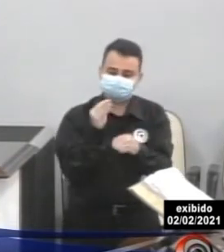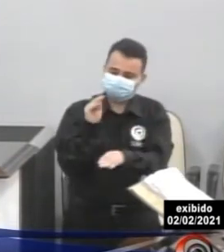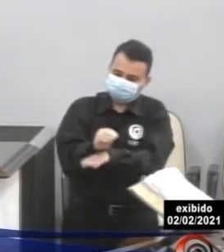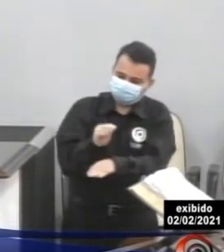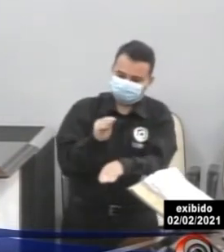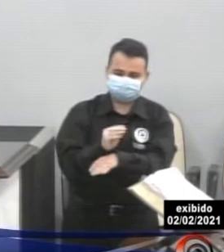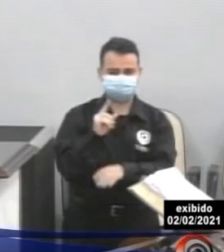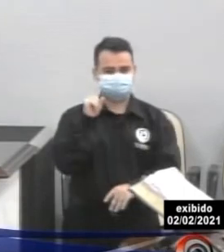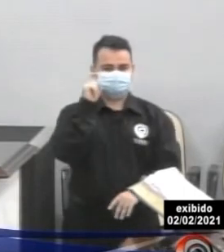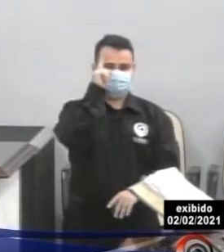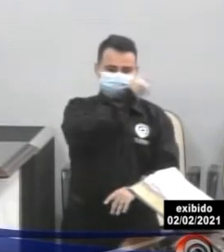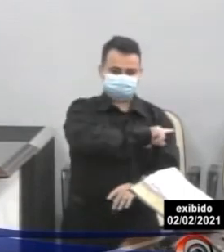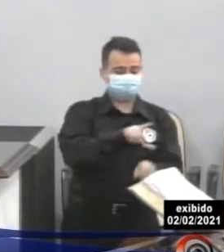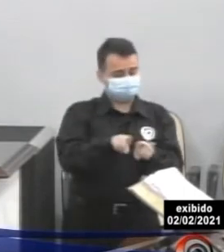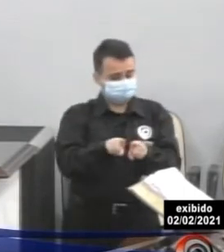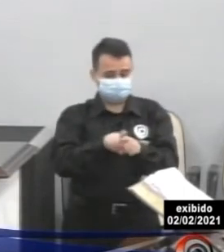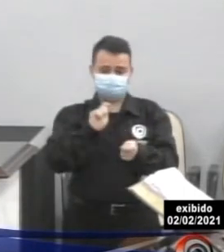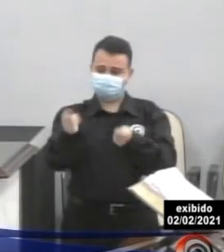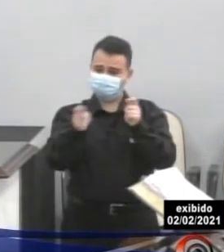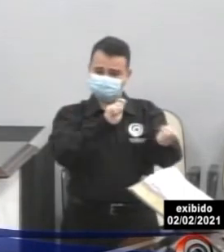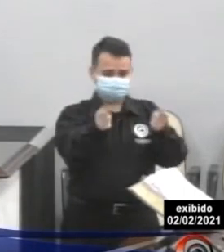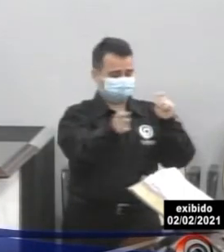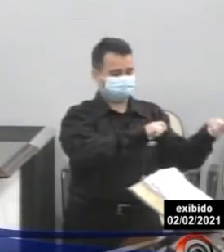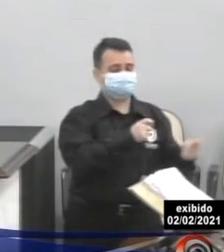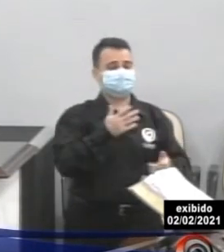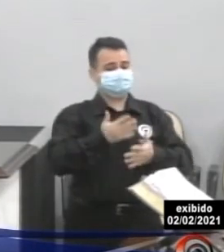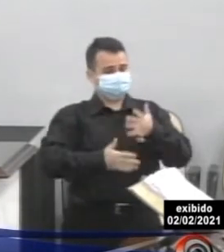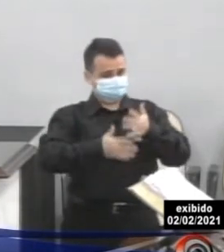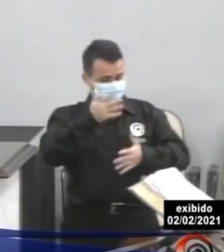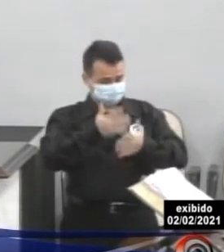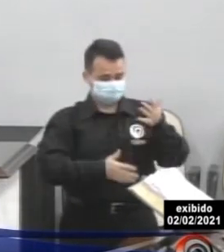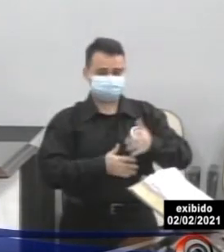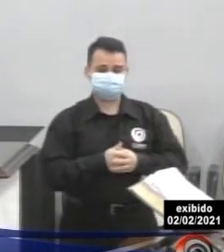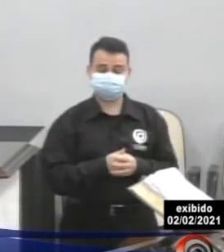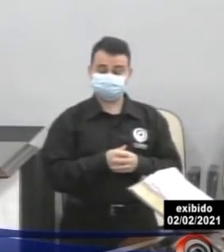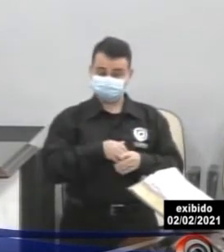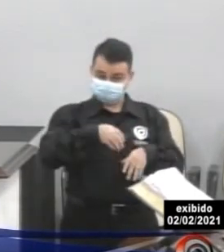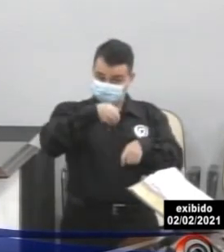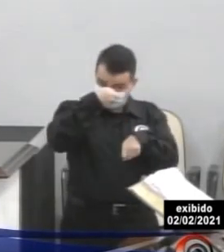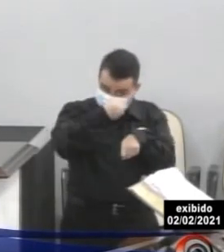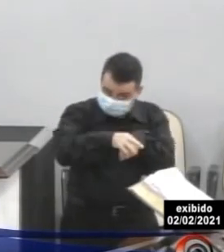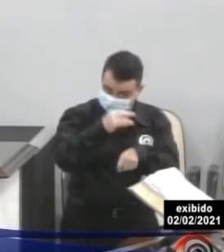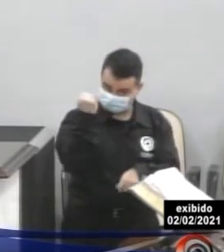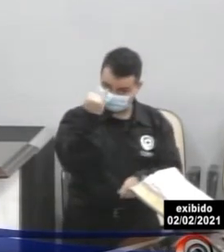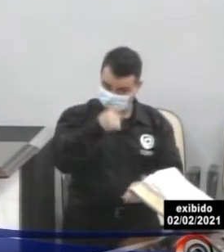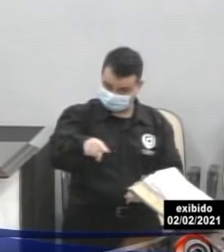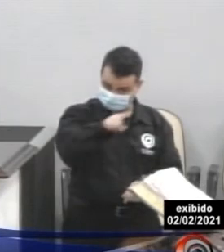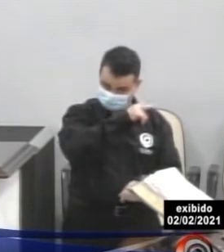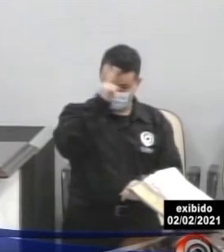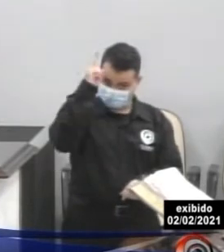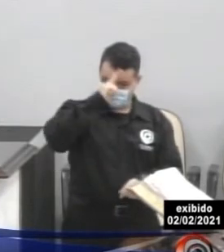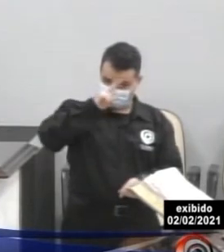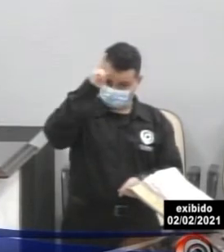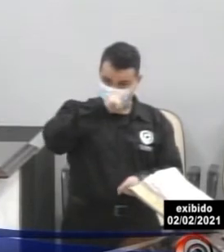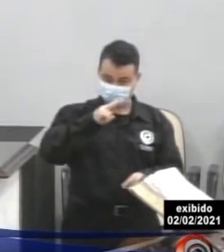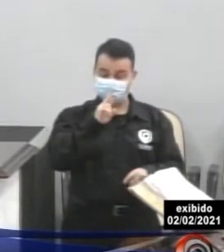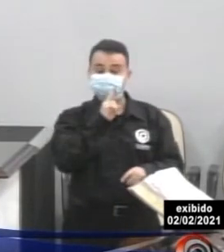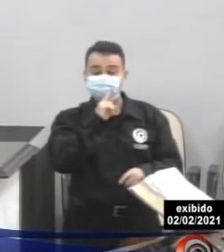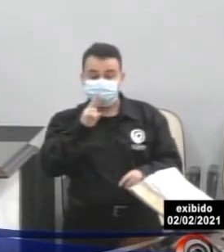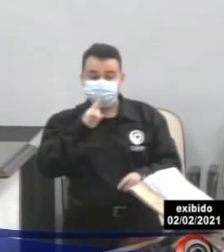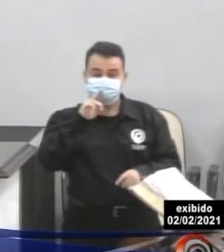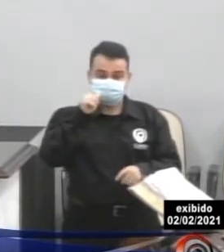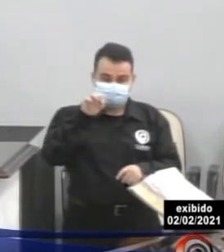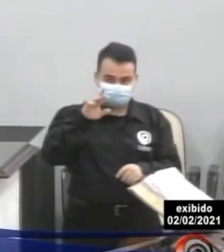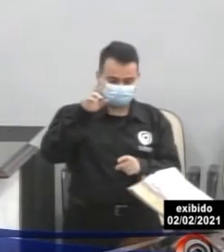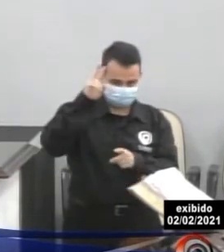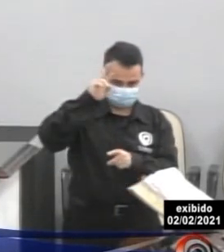que é fundamental para pagar o sustento das suas famílias. É muito importante lembrar que, além dos donos de bares, que